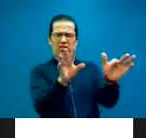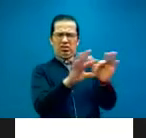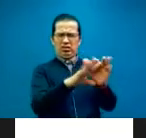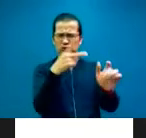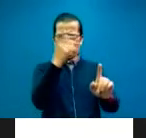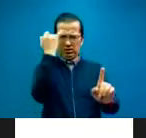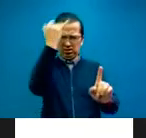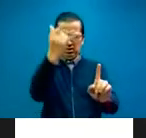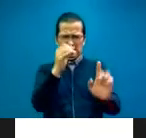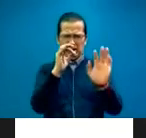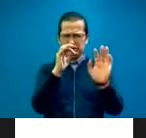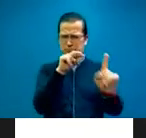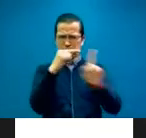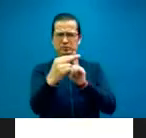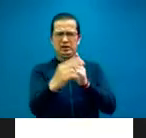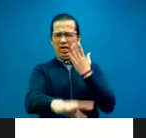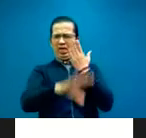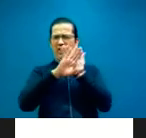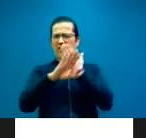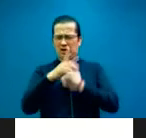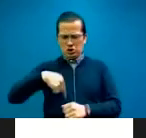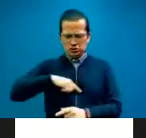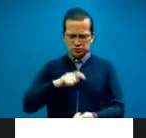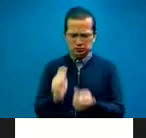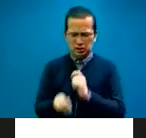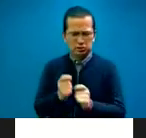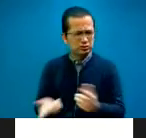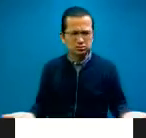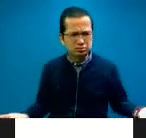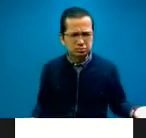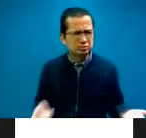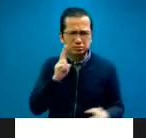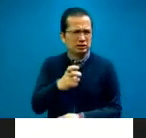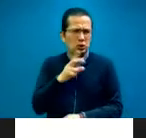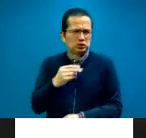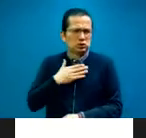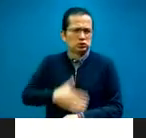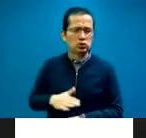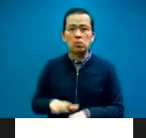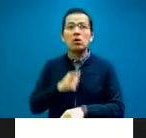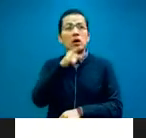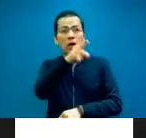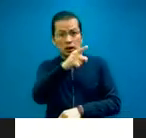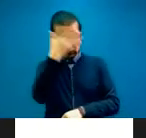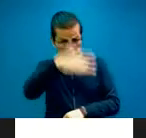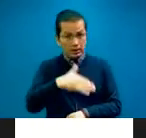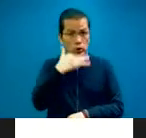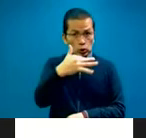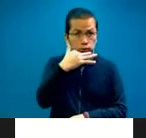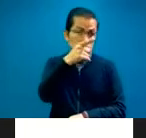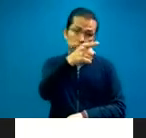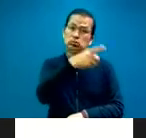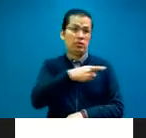factuales, ¿no? Porque si había prácticas de corrupción que el subsecretario sabía, pues tendría que hacer su trabajo como ciudadano, su labor como